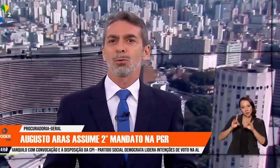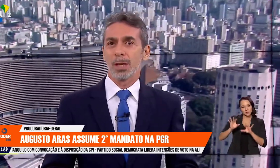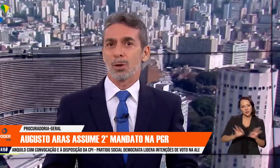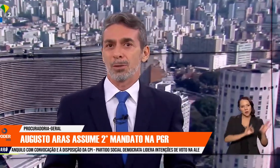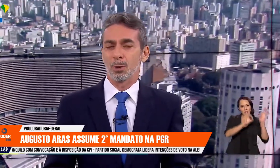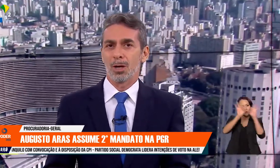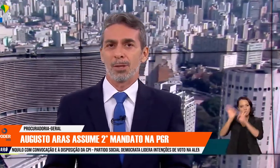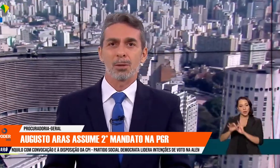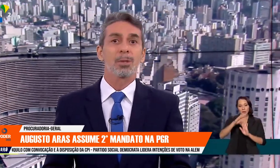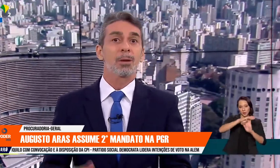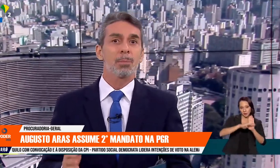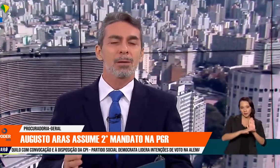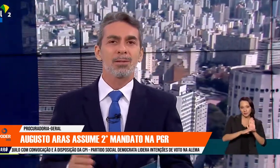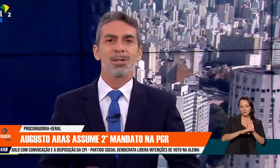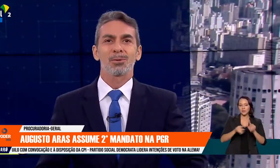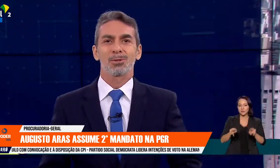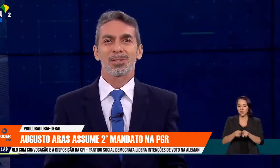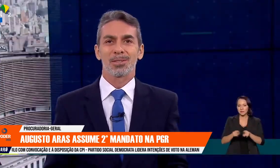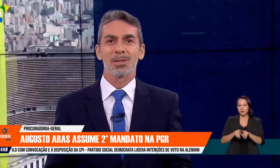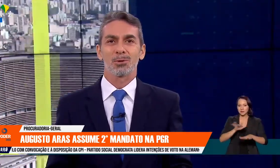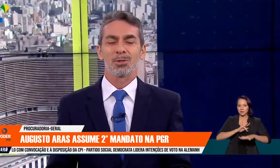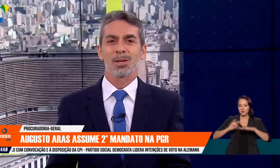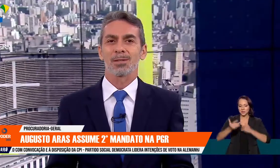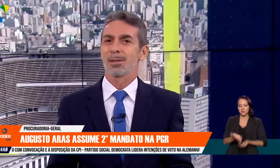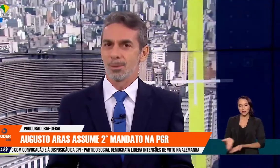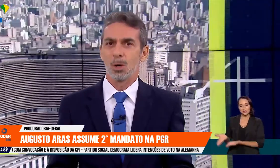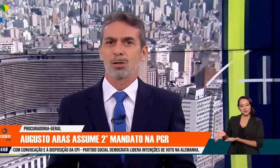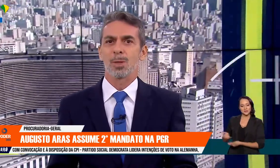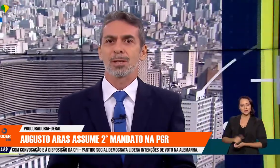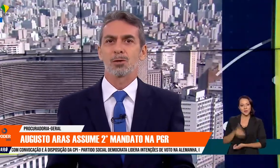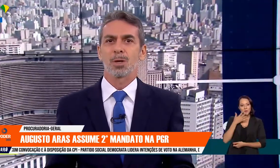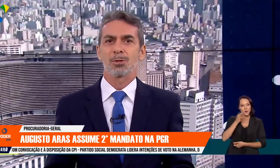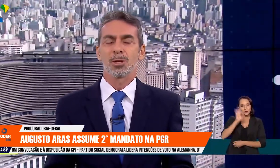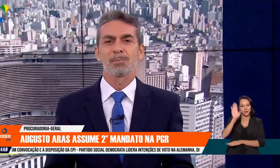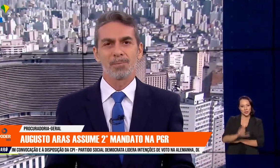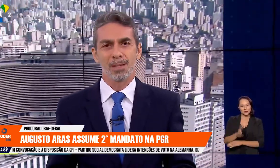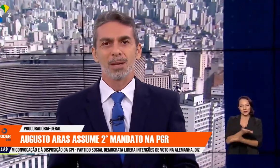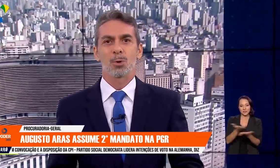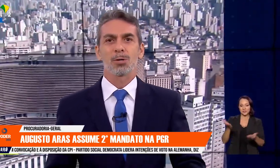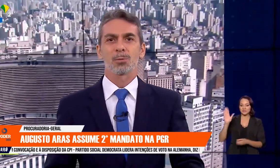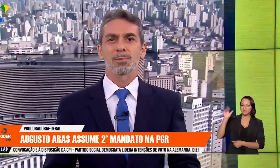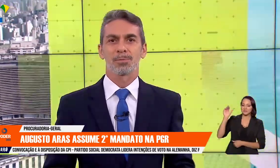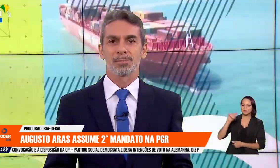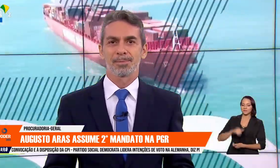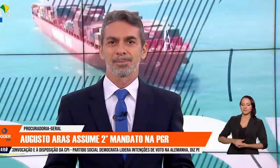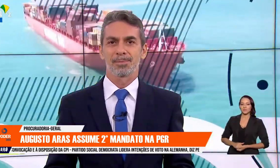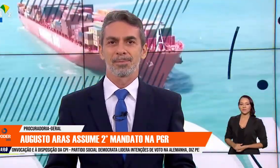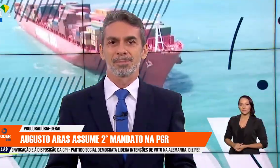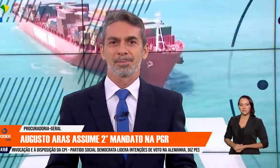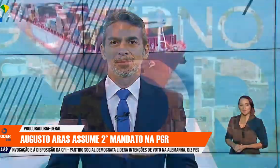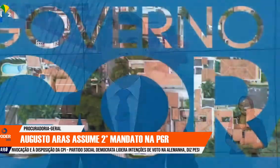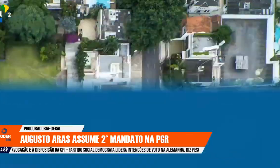você confere ao longo da nossa programação e também seguindo as nossas redes sociais. Uma ótima tarde para você. Até a próxima.